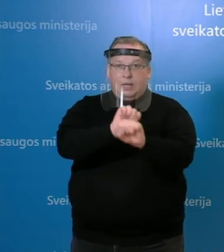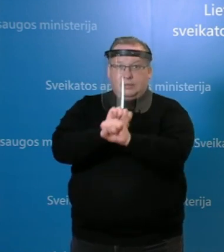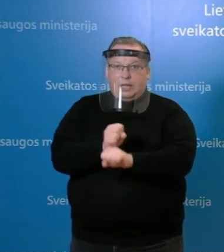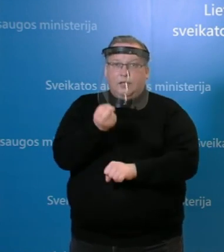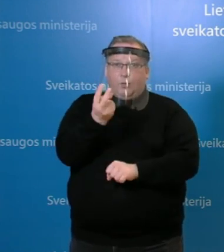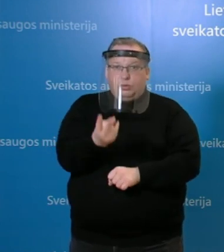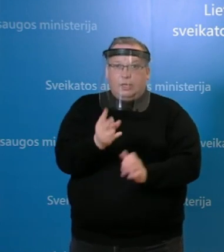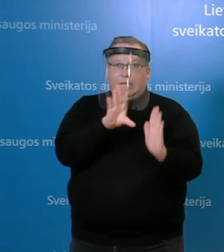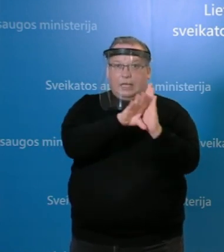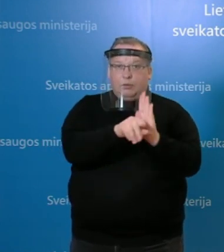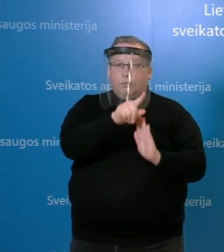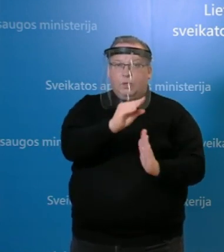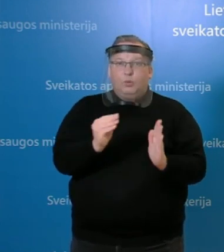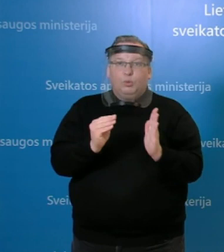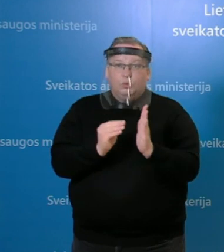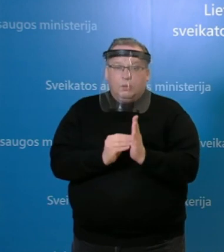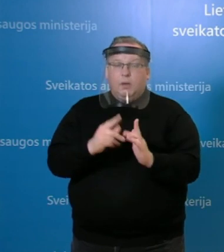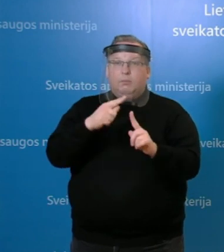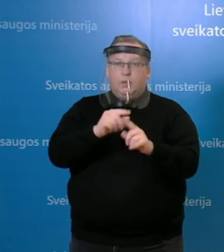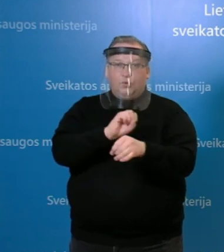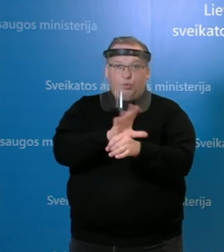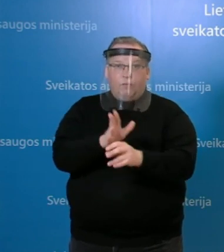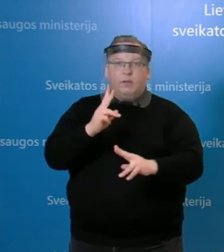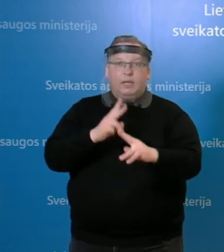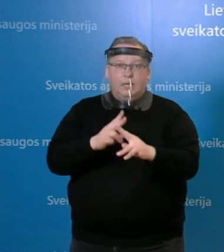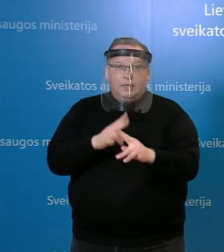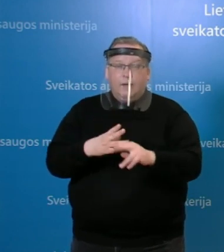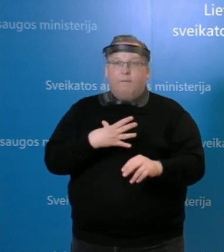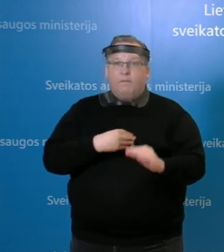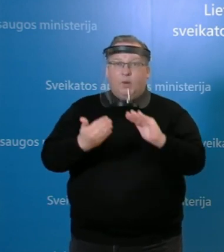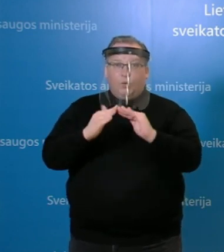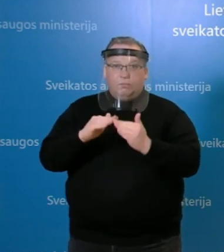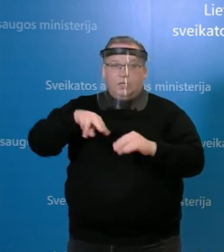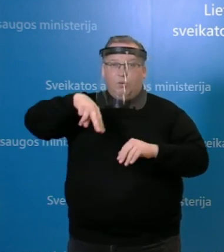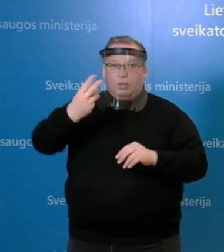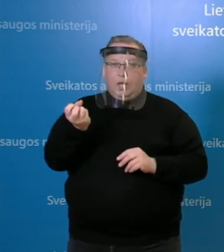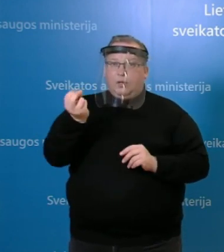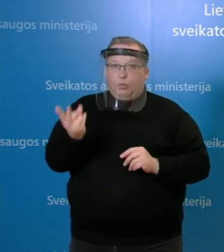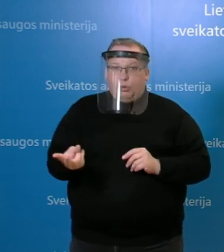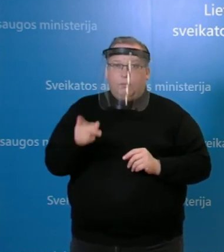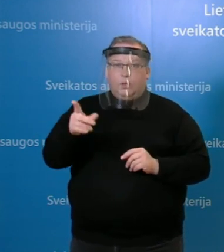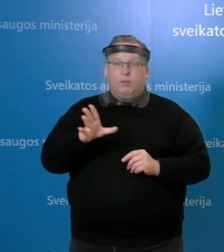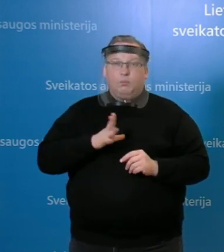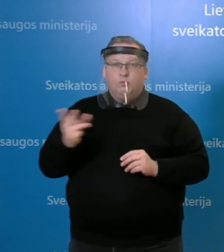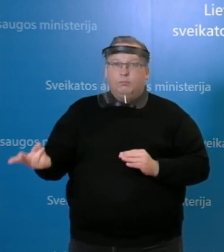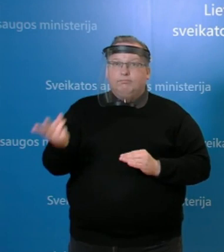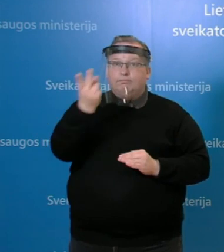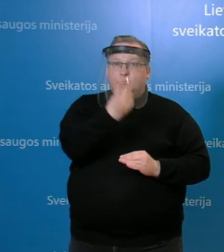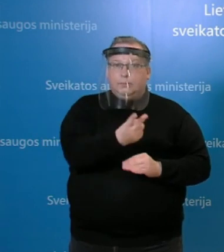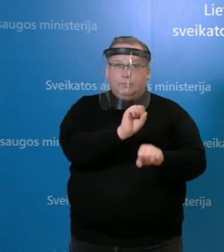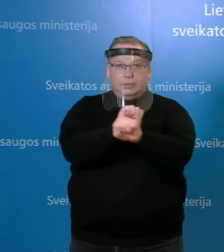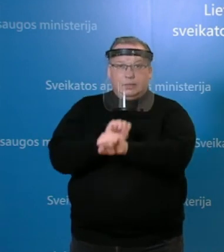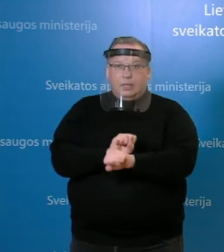klinikose, kadangi nustadžiusi amteigiamą COVID-19 ligos rezultatą Vilniaus miesto klinikinė ligoninė, jis buvo perkeltas į